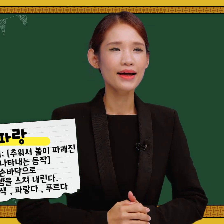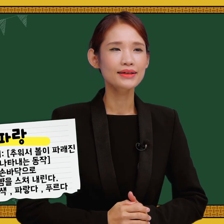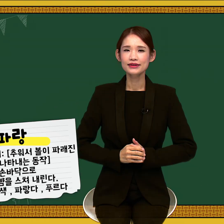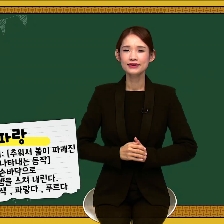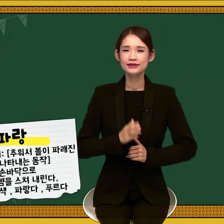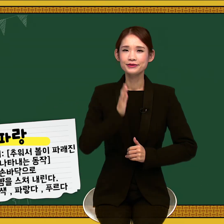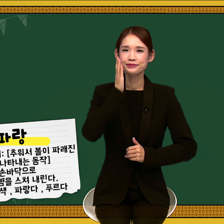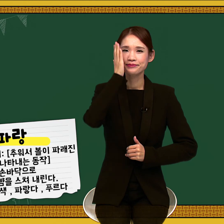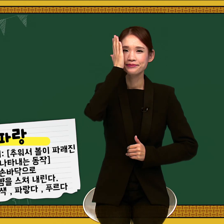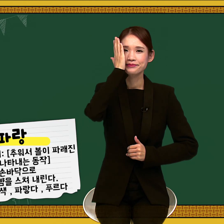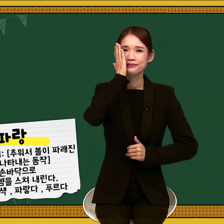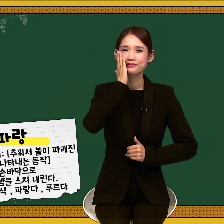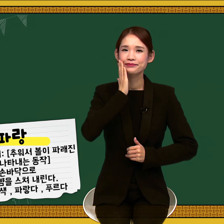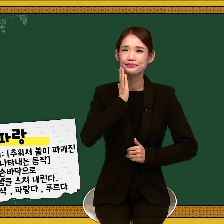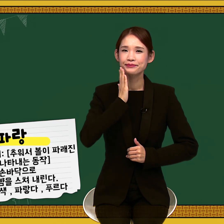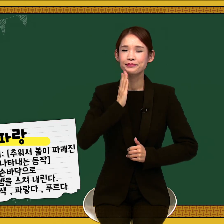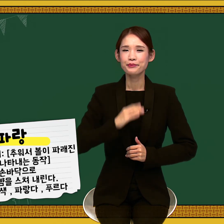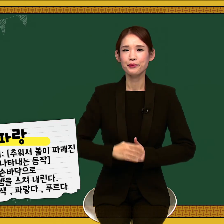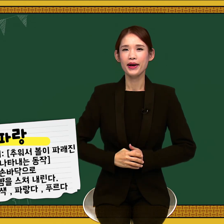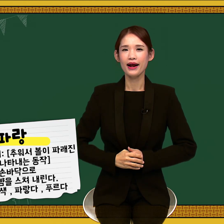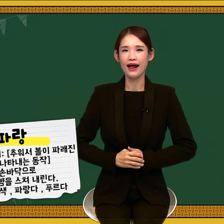파랑, 파랑 파랑